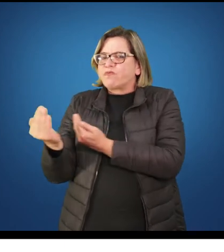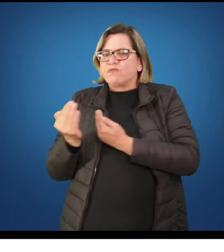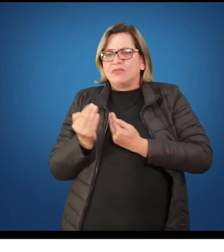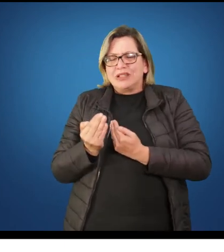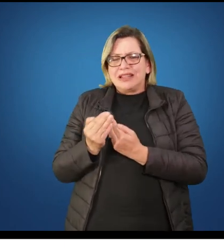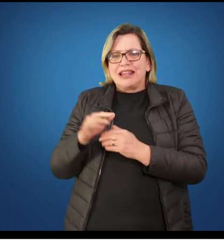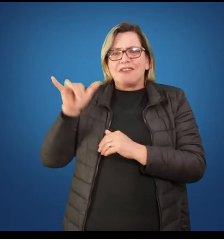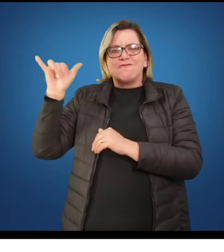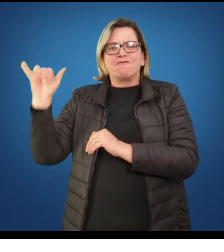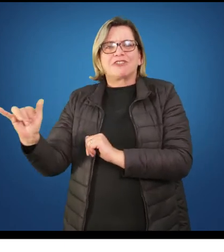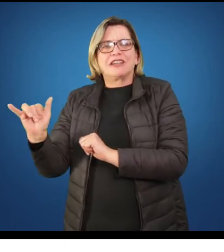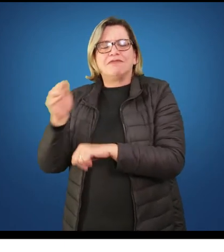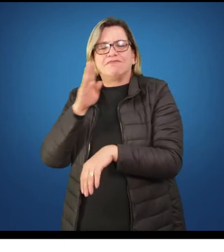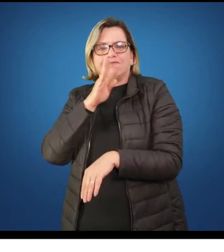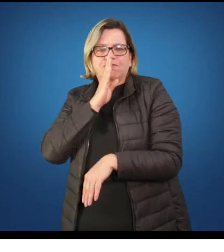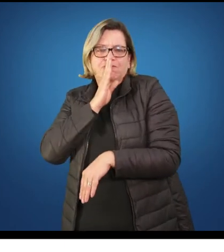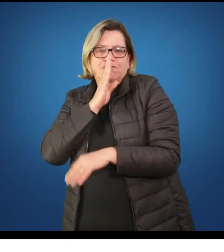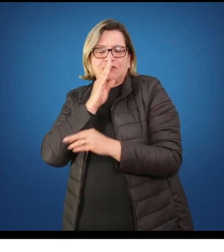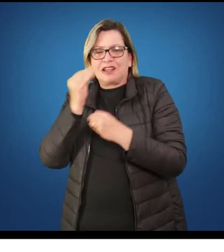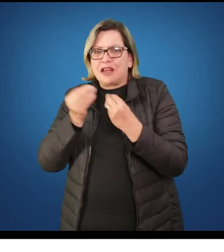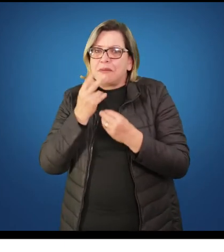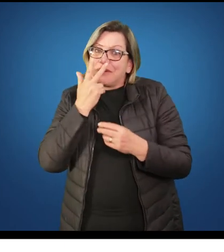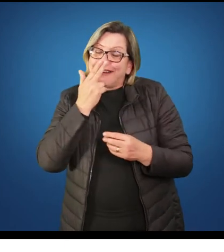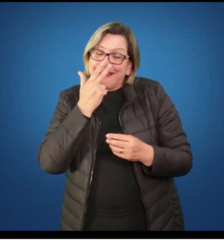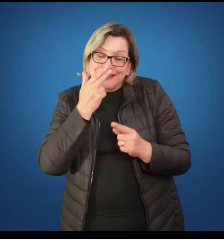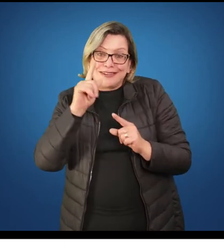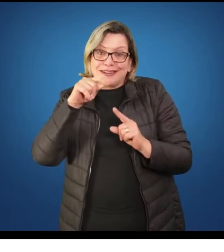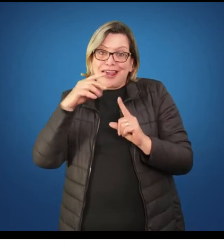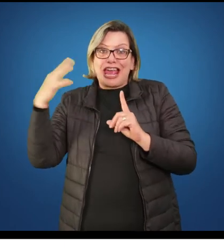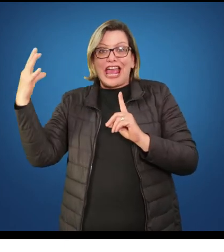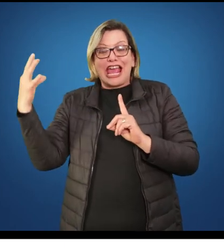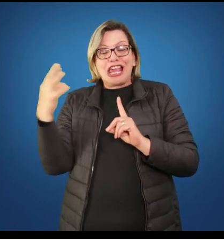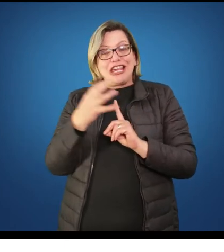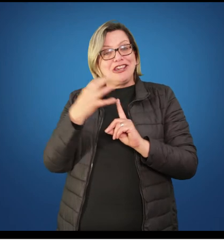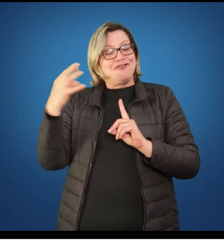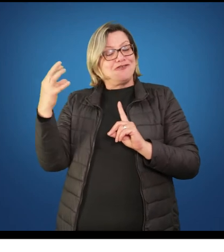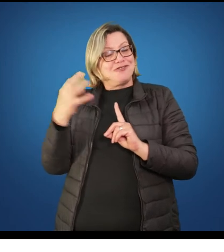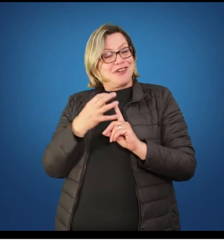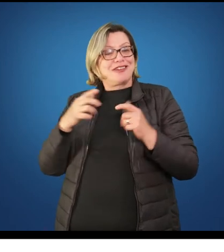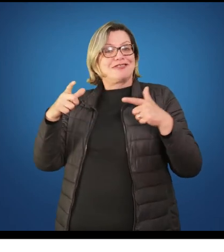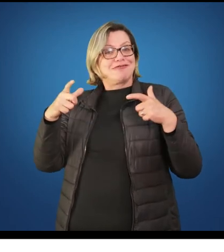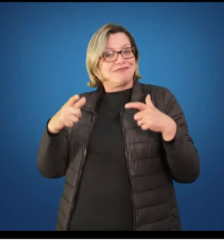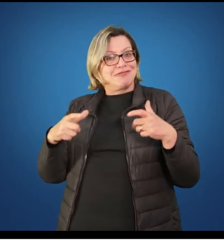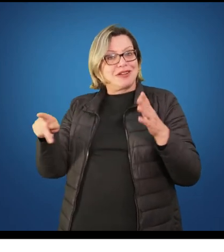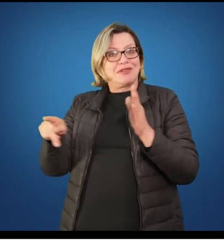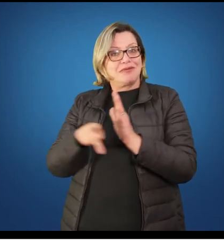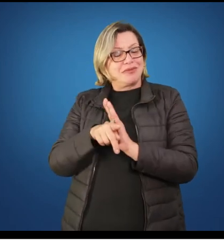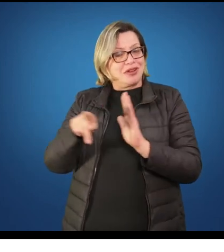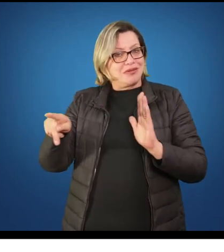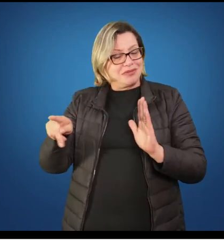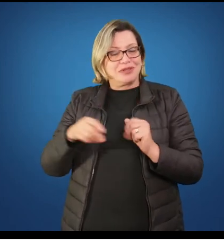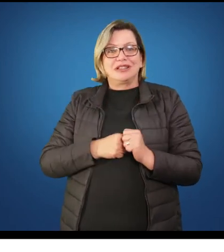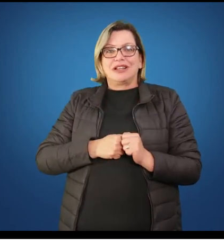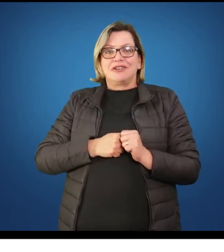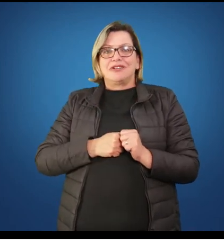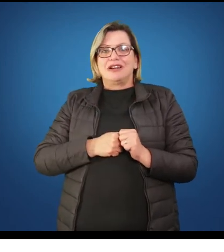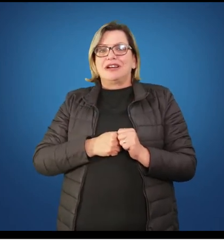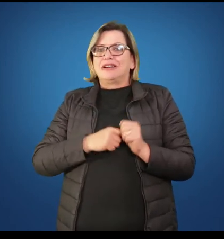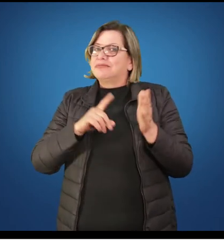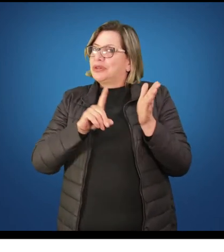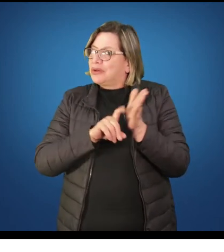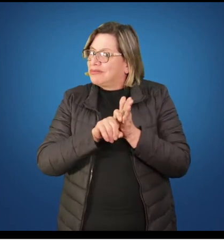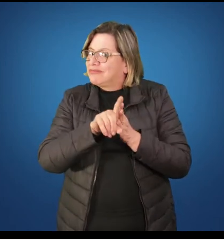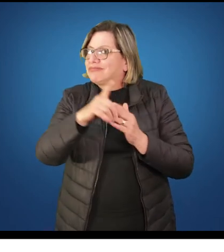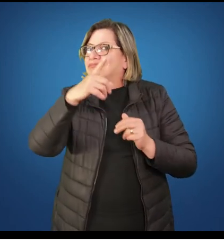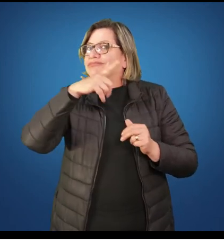e oferecer para eles oportunidades para que eles tenham acesso ao que o mundo tem produzido para